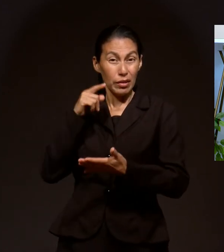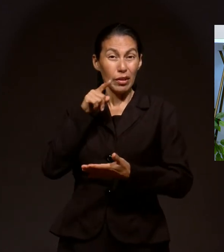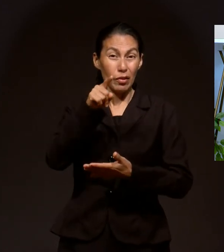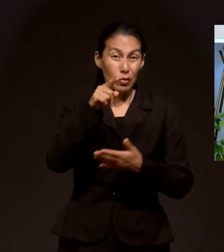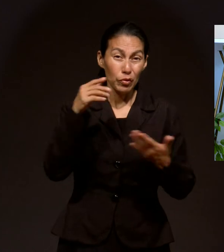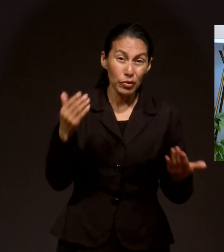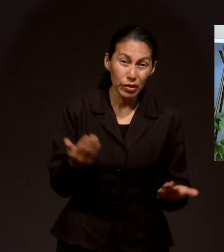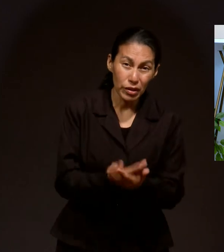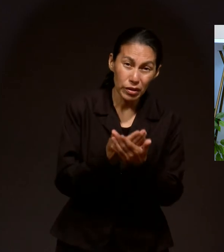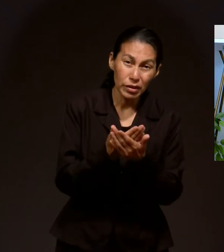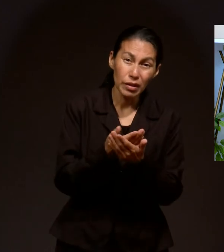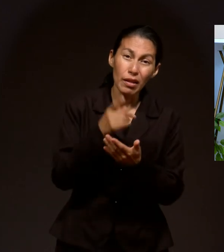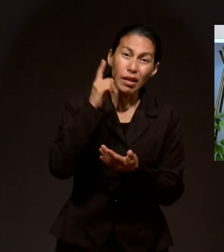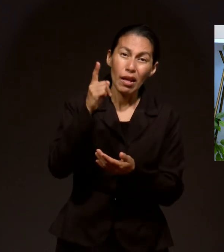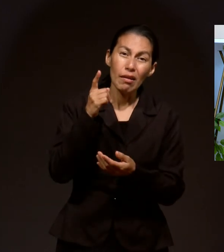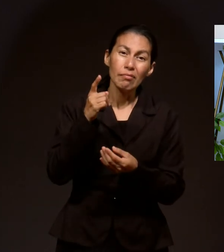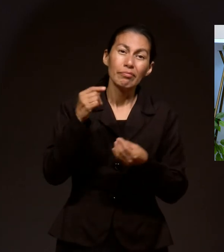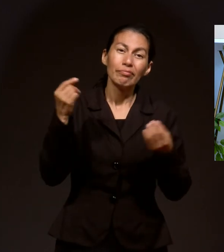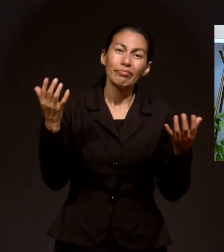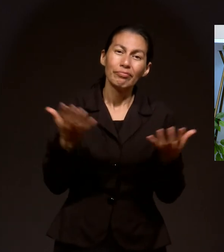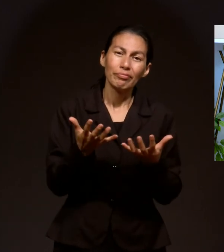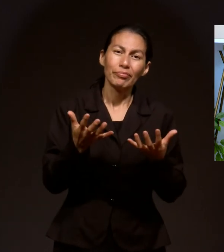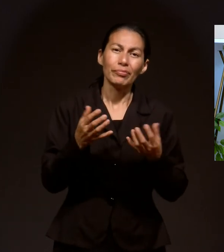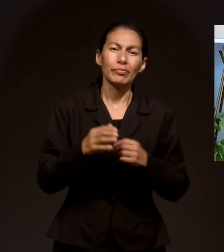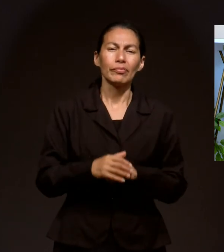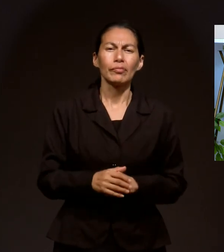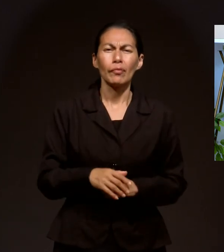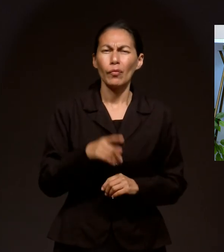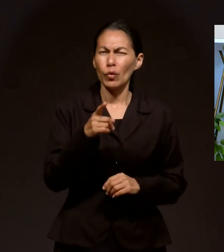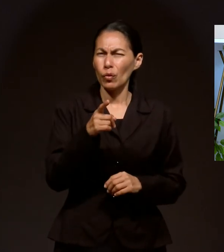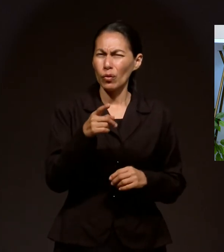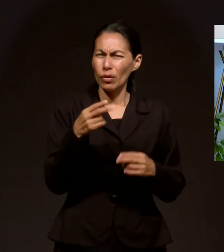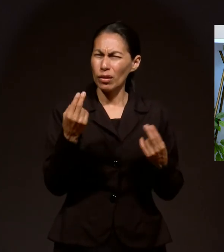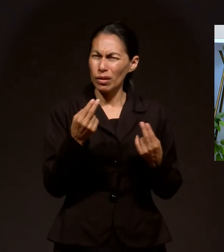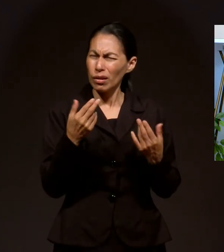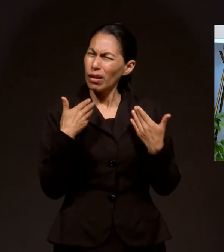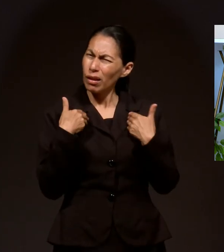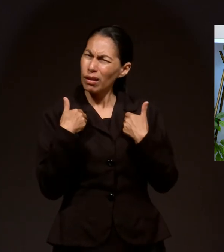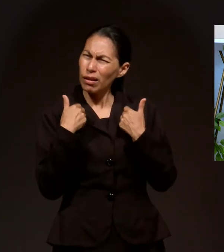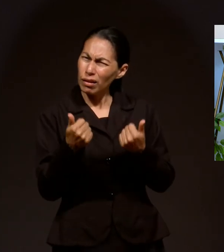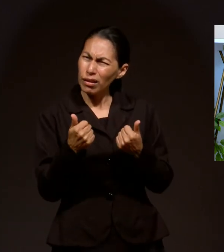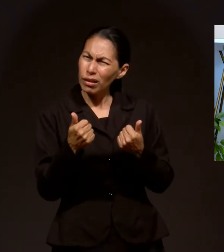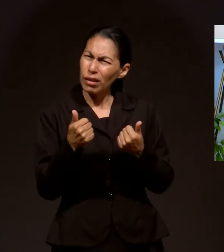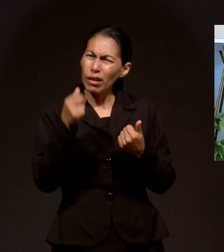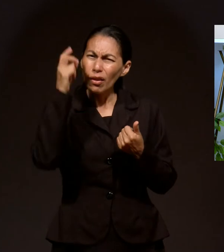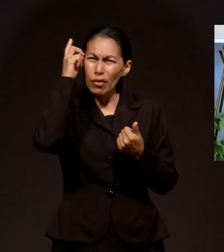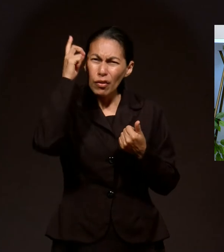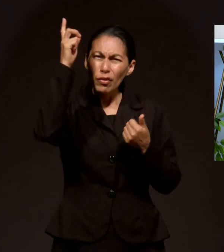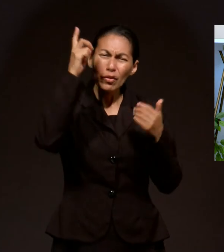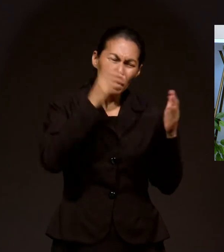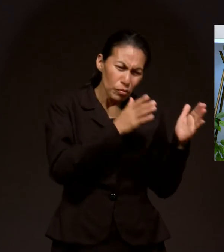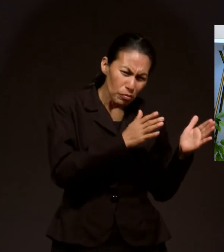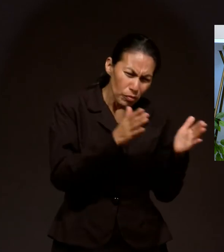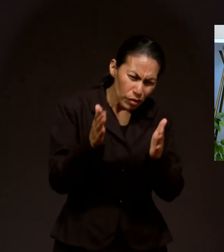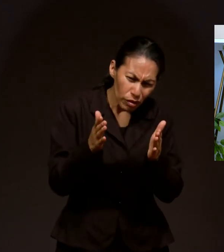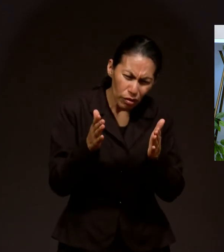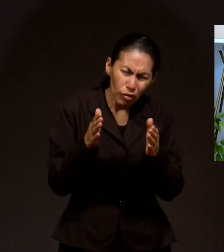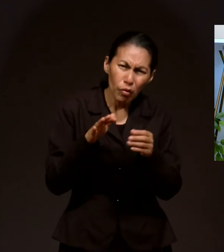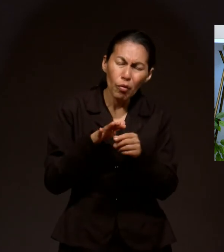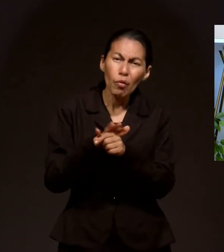El propósito de la vida es encontrar cuál es tu lugar en el gran plan de Dios